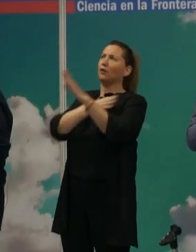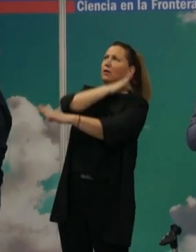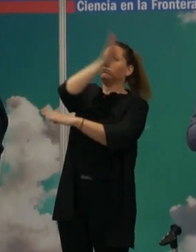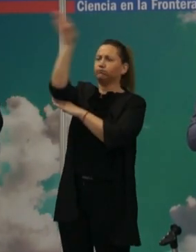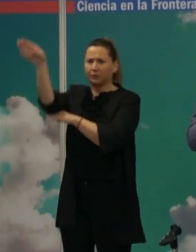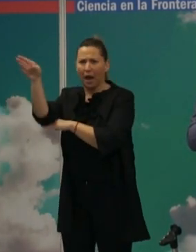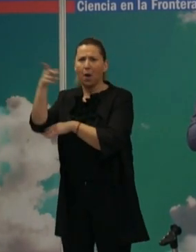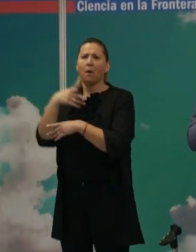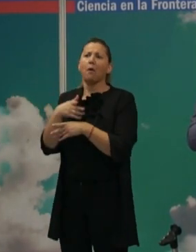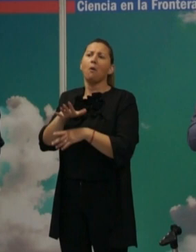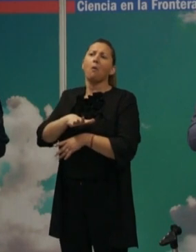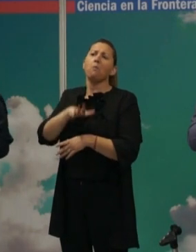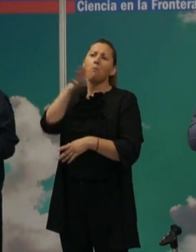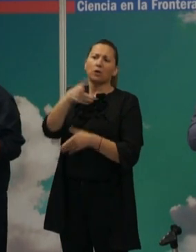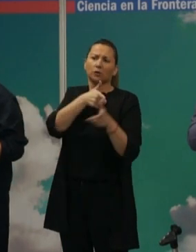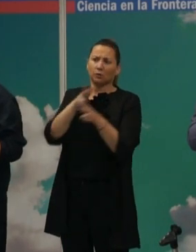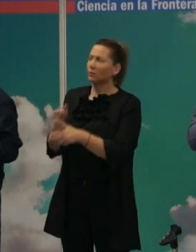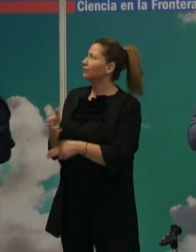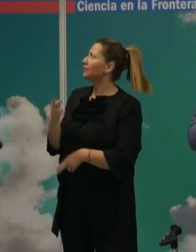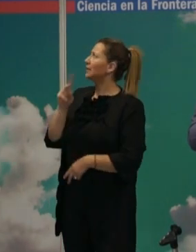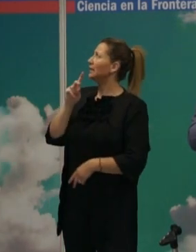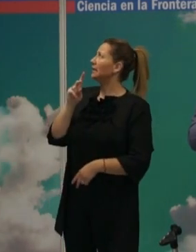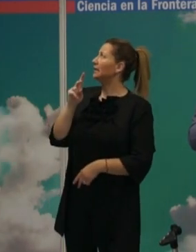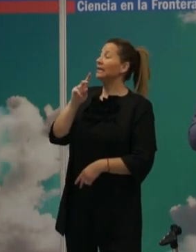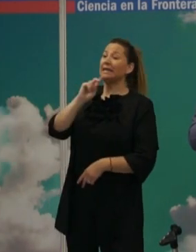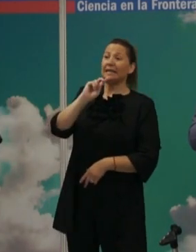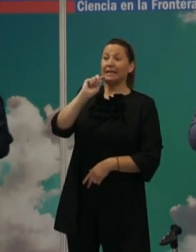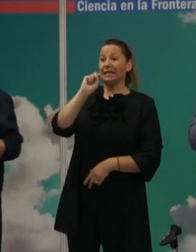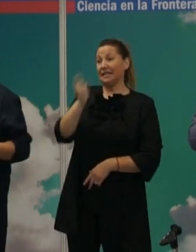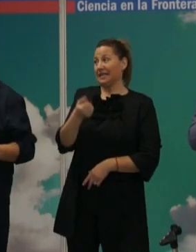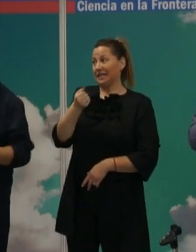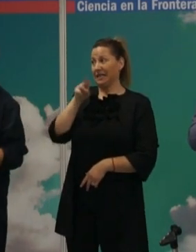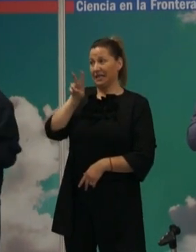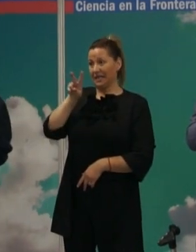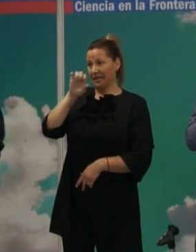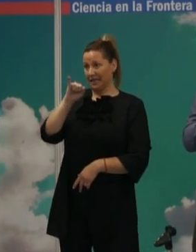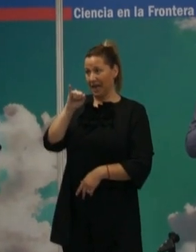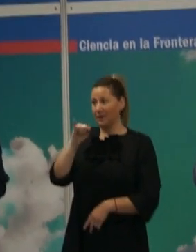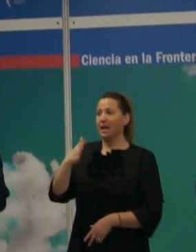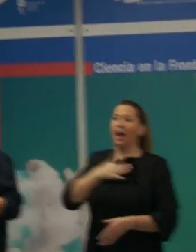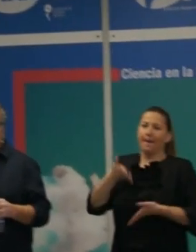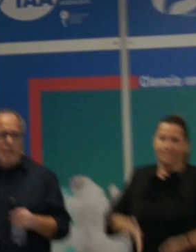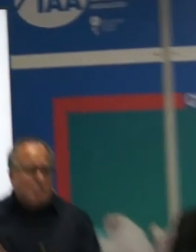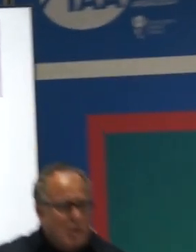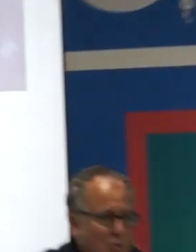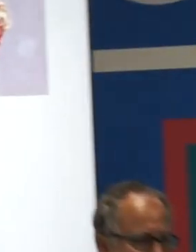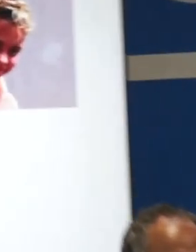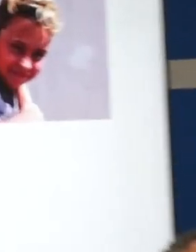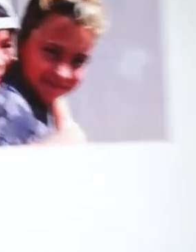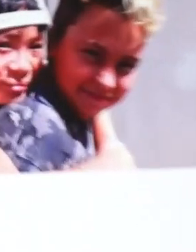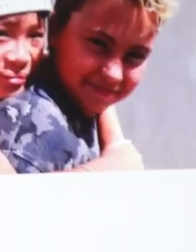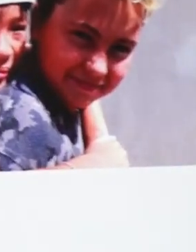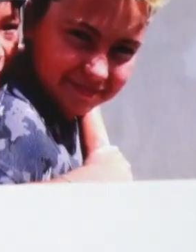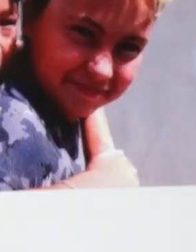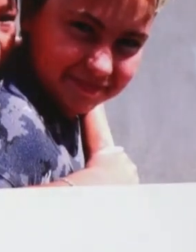Bueno, Xavier es nuestro hijo biológico. Y Martí es nuestro hijo adoptado. Entonces Martí, que es un niño muy